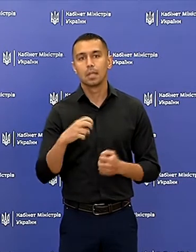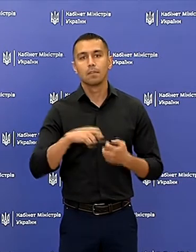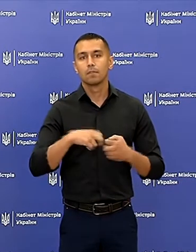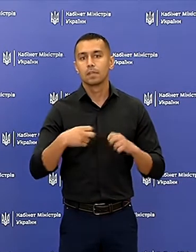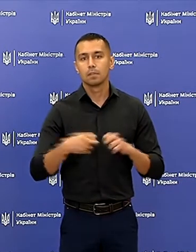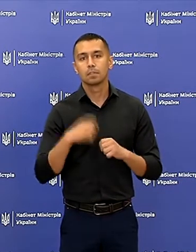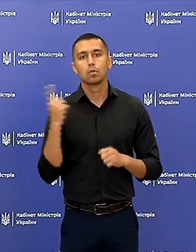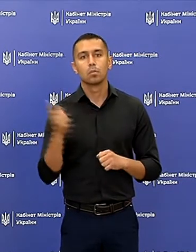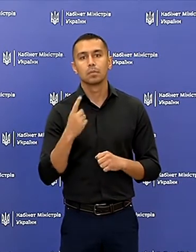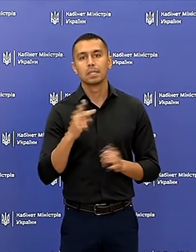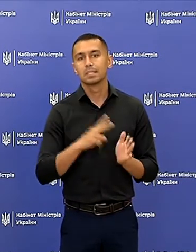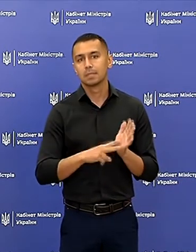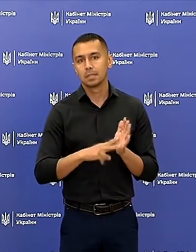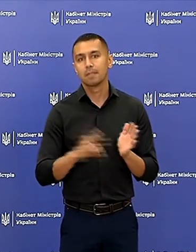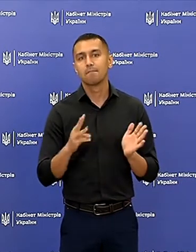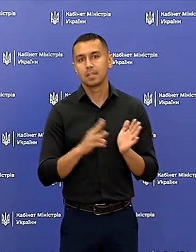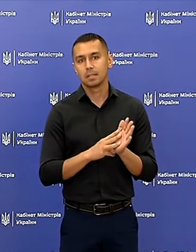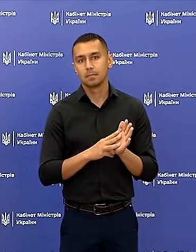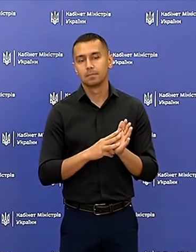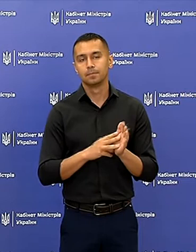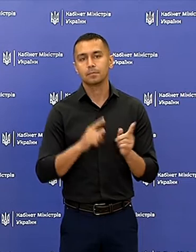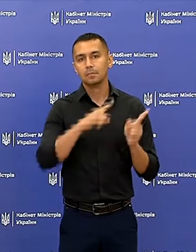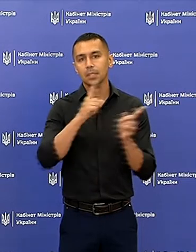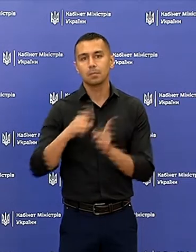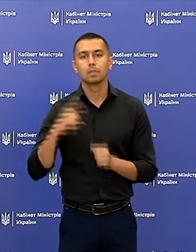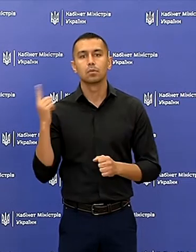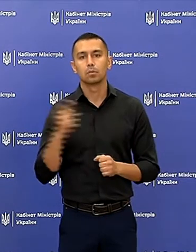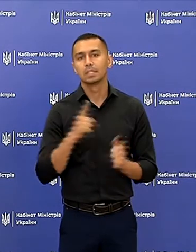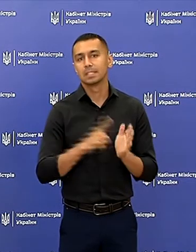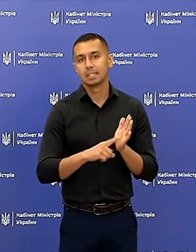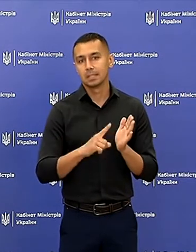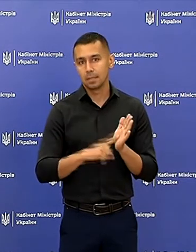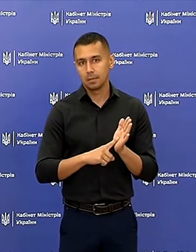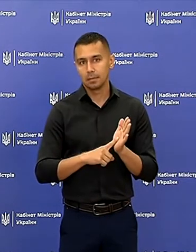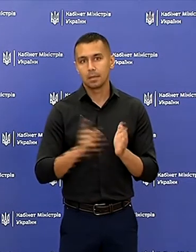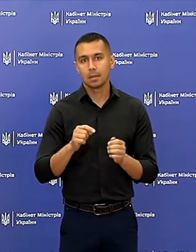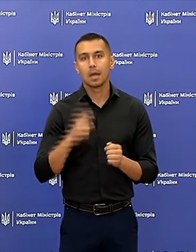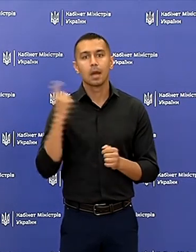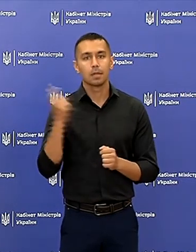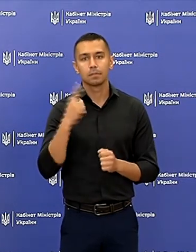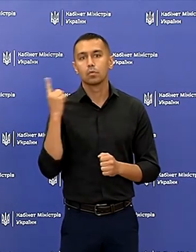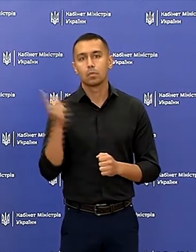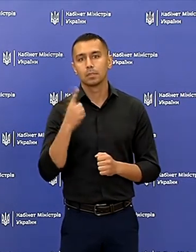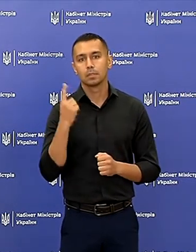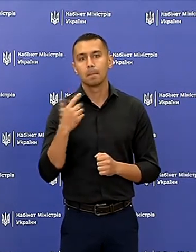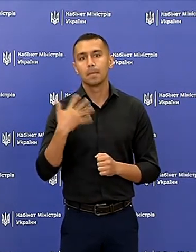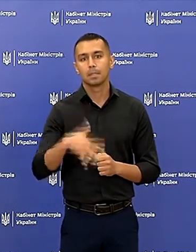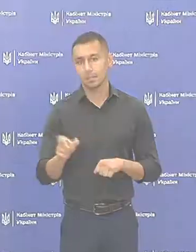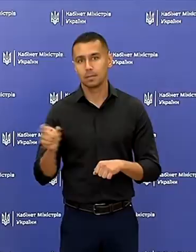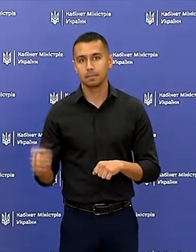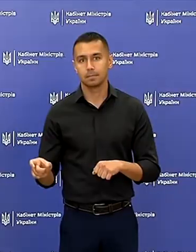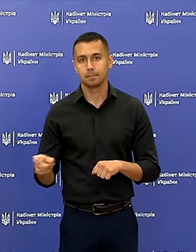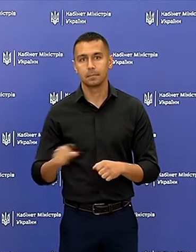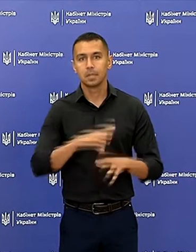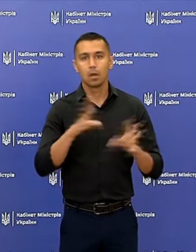-Франківській області – 78, Закарпатській області – 60 та Харківській області – 57.